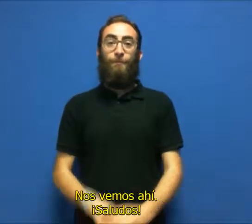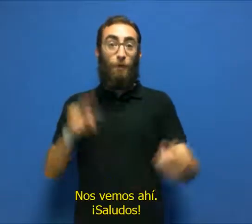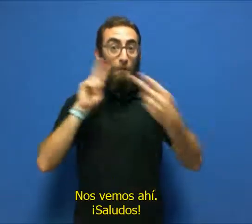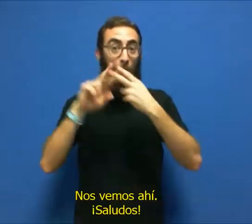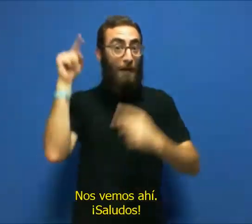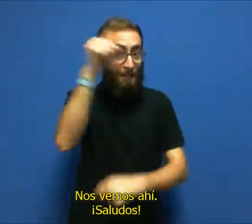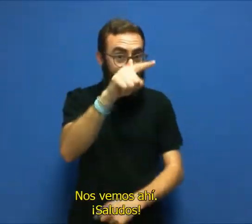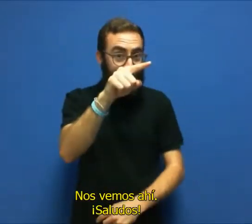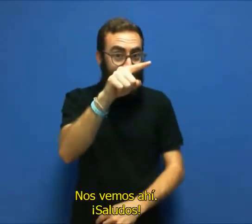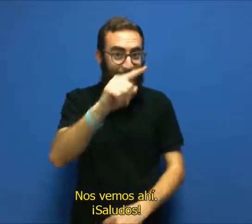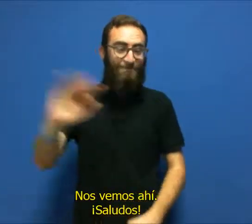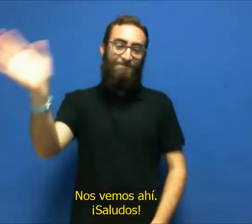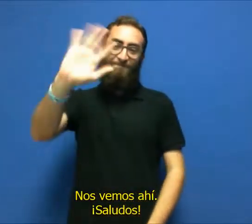Nos vemos ahí. Saludos.